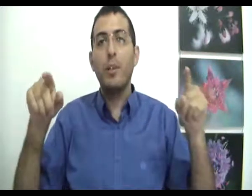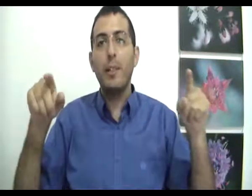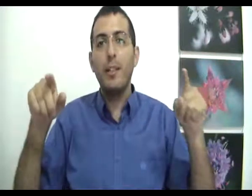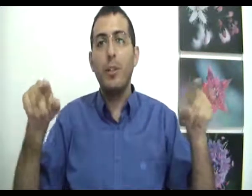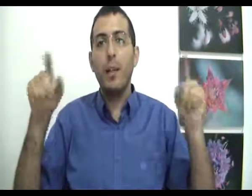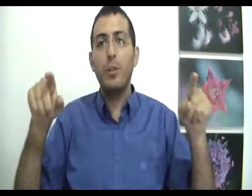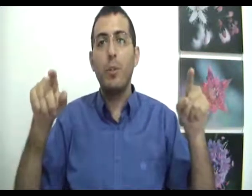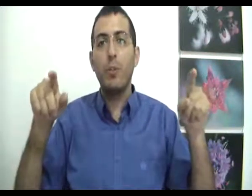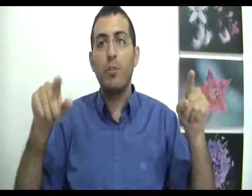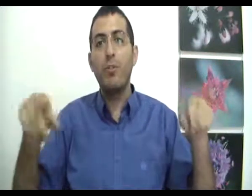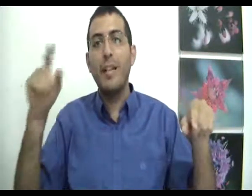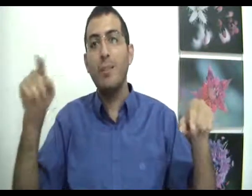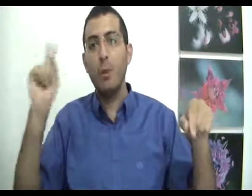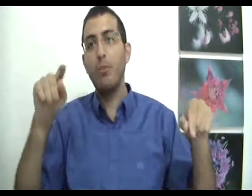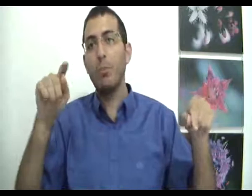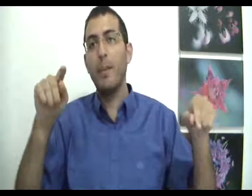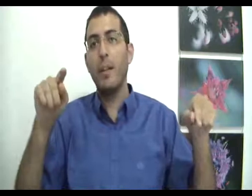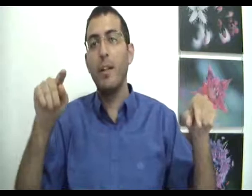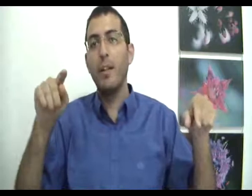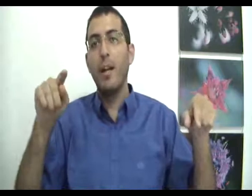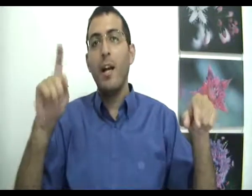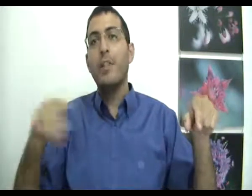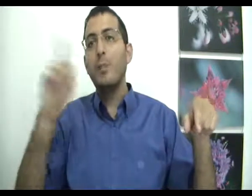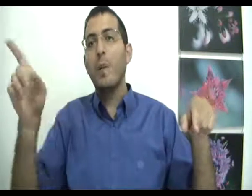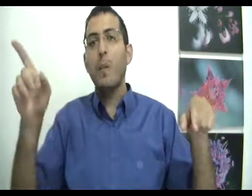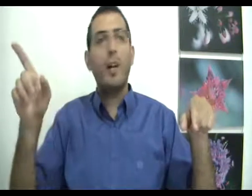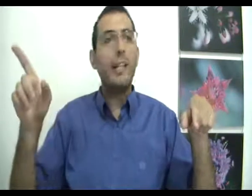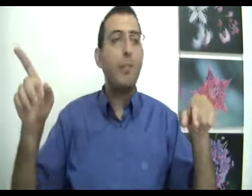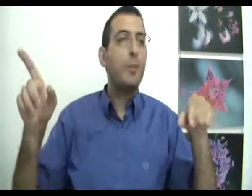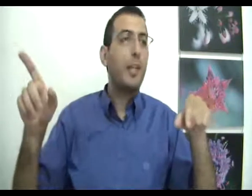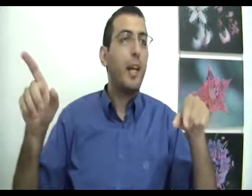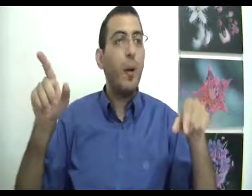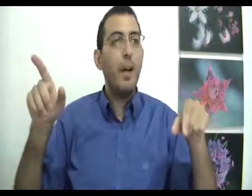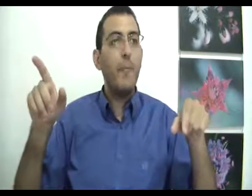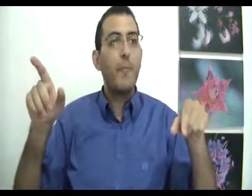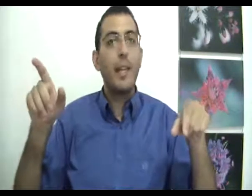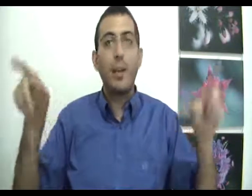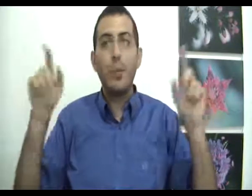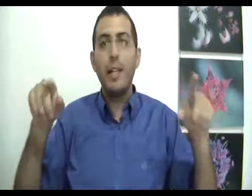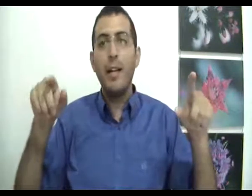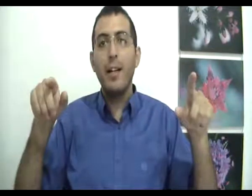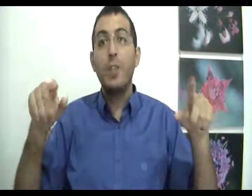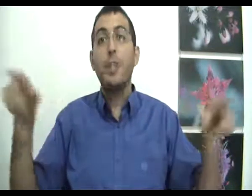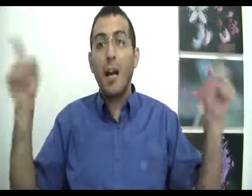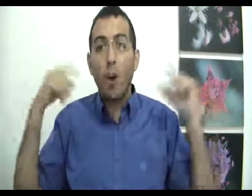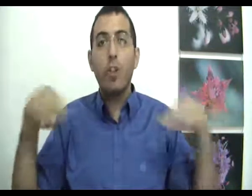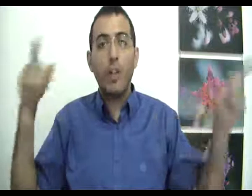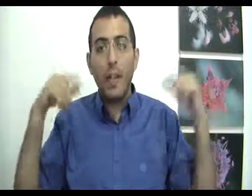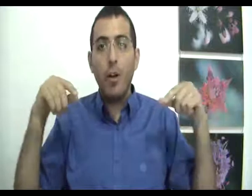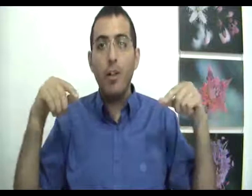אמיתית לעולם שכולו טוב ואז הבון עשו גם כן שאז הוא גם לא מפחד אף פעם שיקרה לא רע כי הוא יודע שהכל כולל הכל